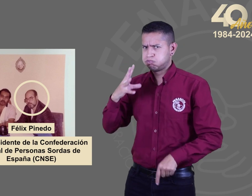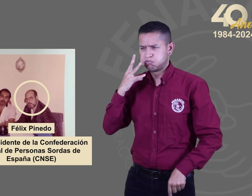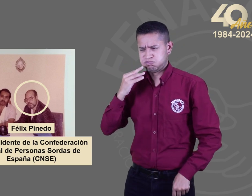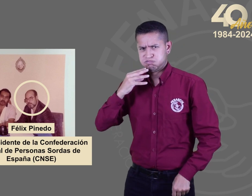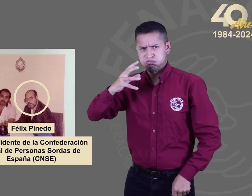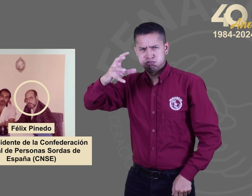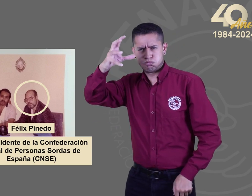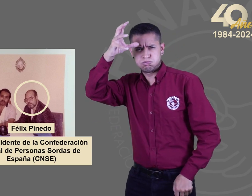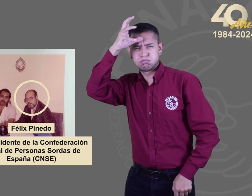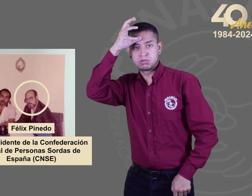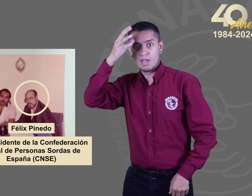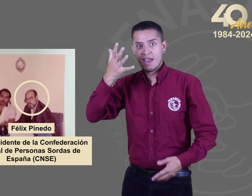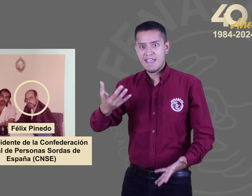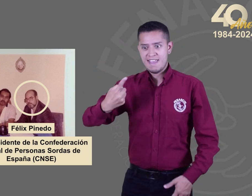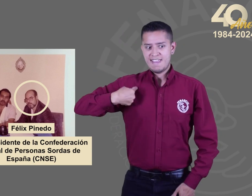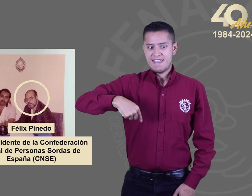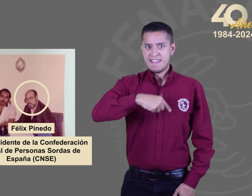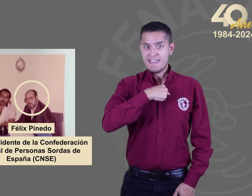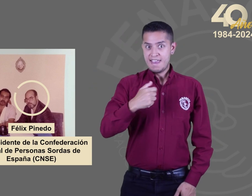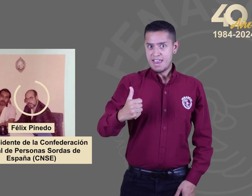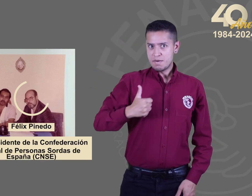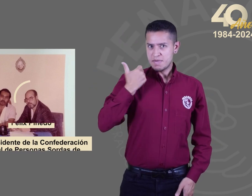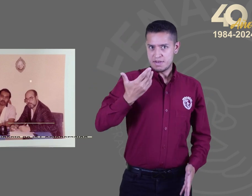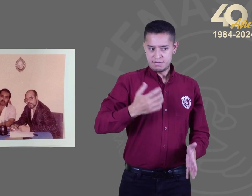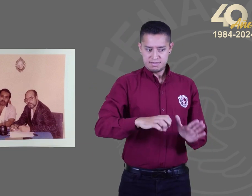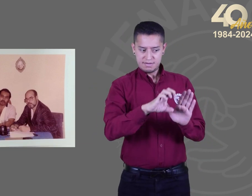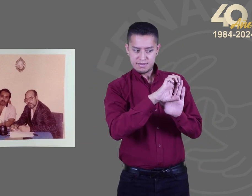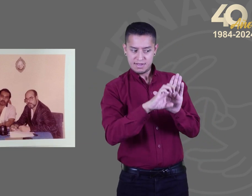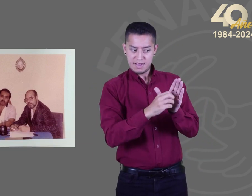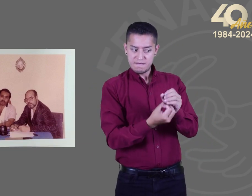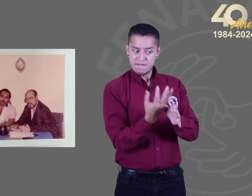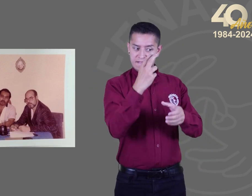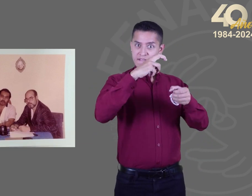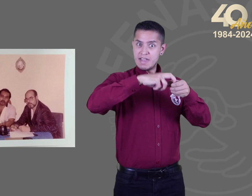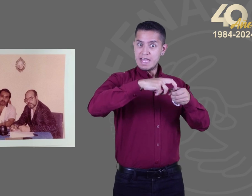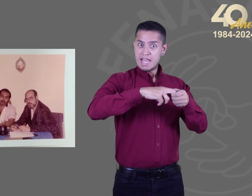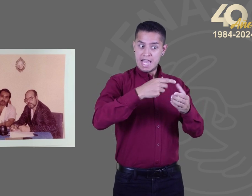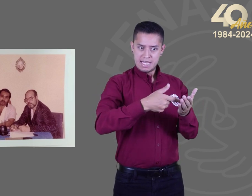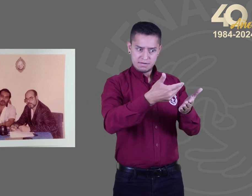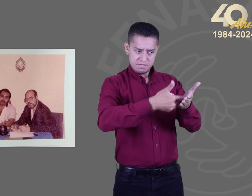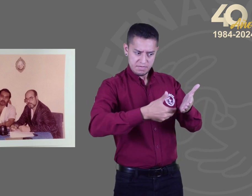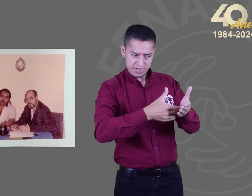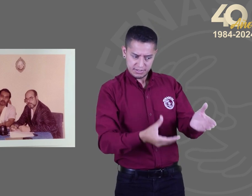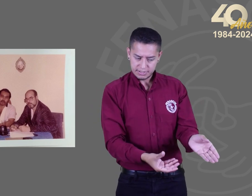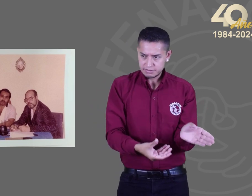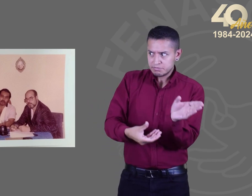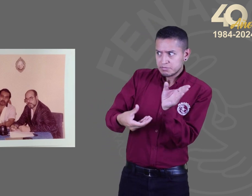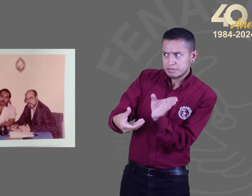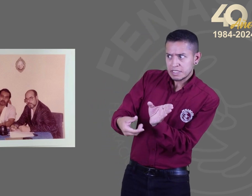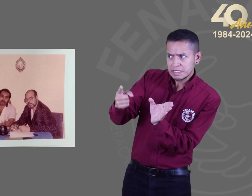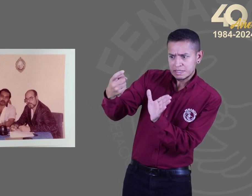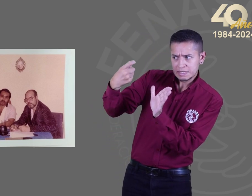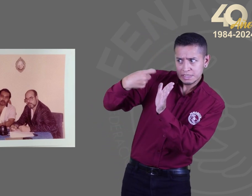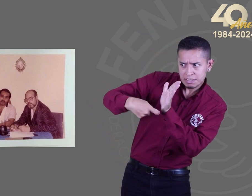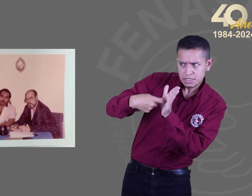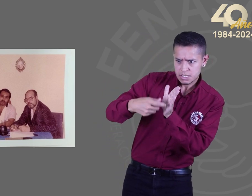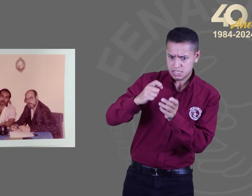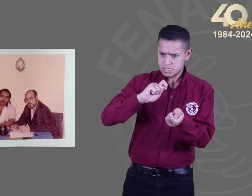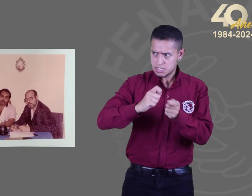se le pidió asesoría de todo lo pertinente a la fundación de la federación. Ese fue un trabajo de una semana.